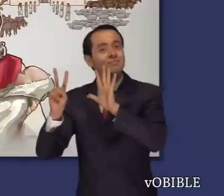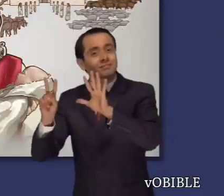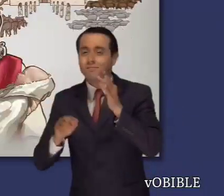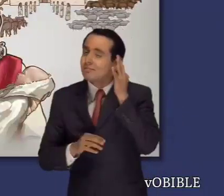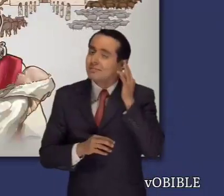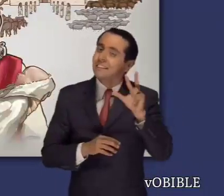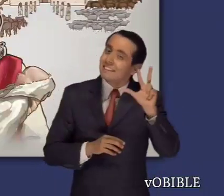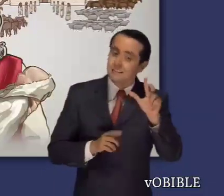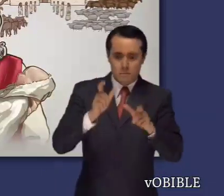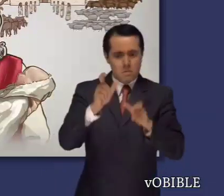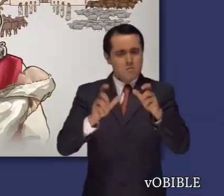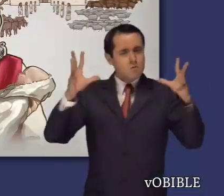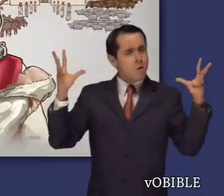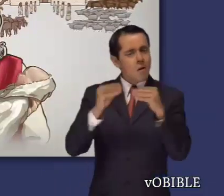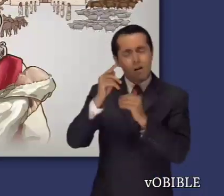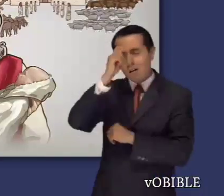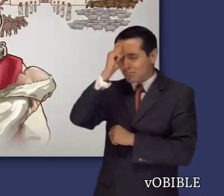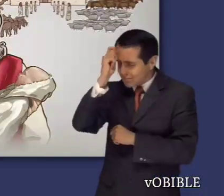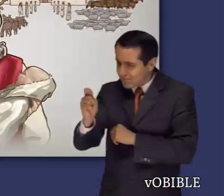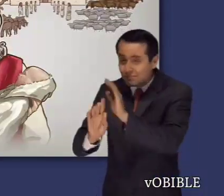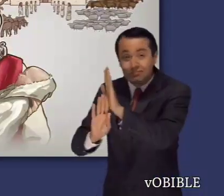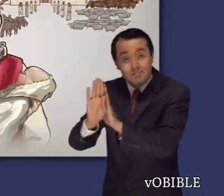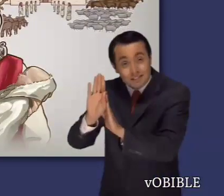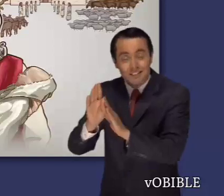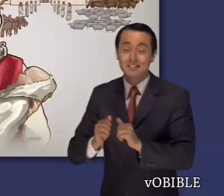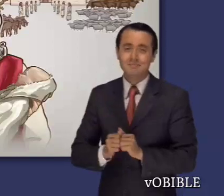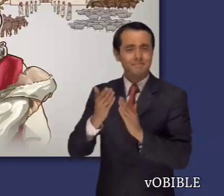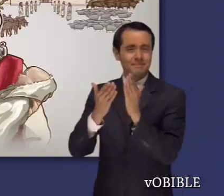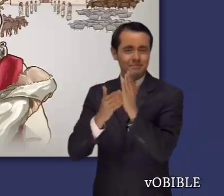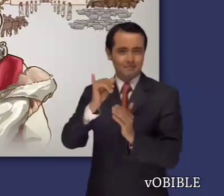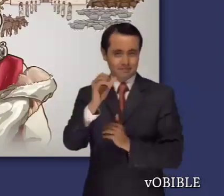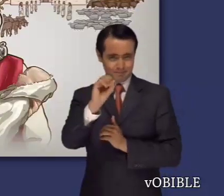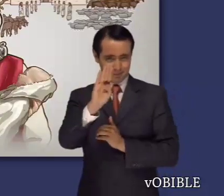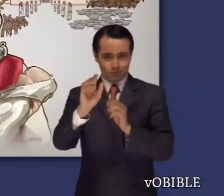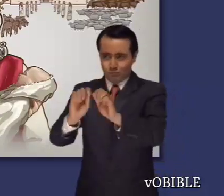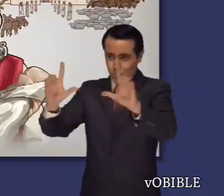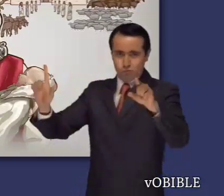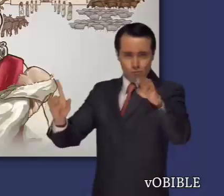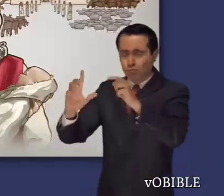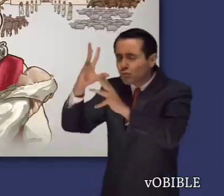otros siete hijos y tres hijas y le permitió vivir 140 años más.